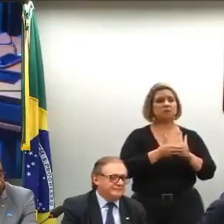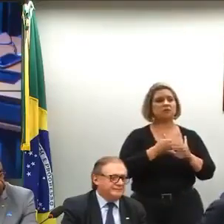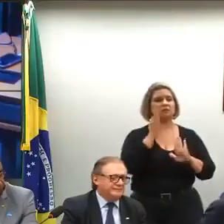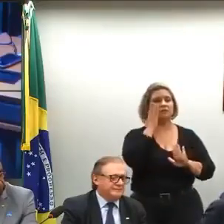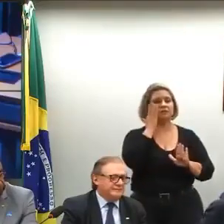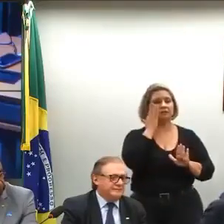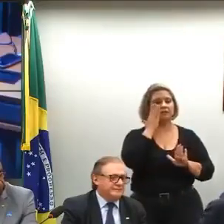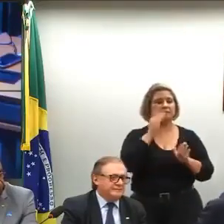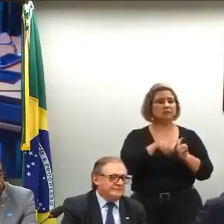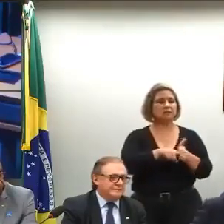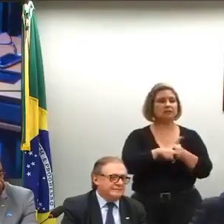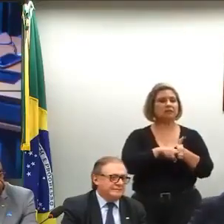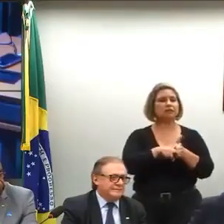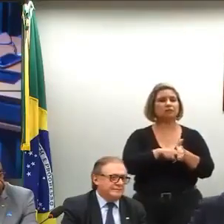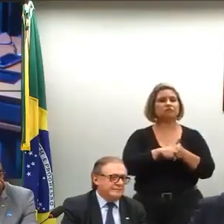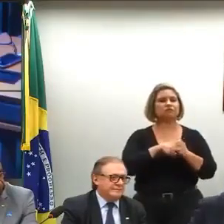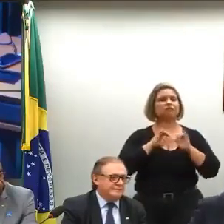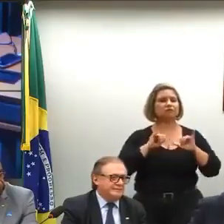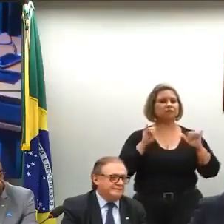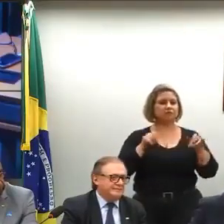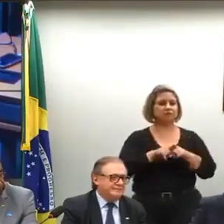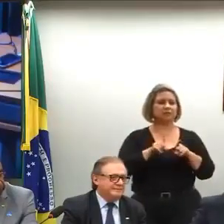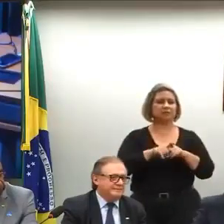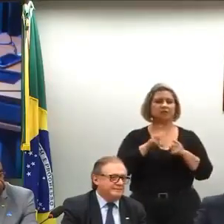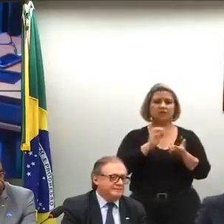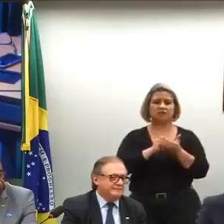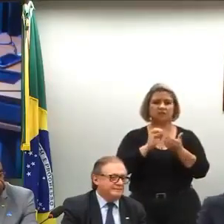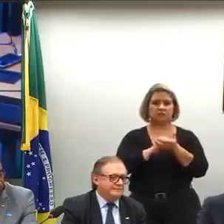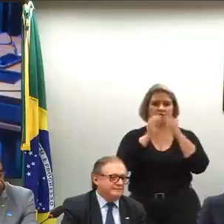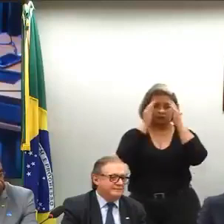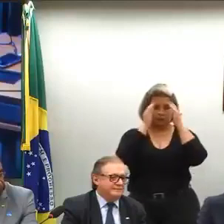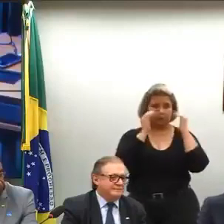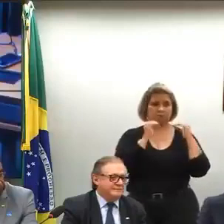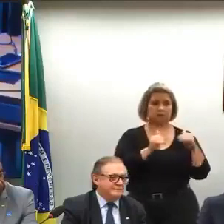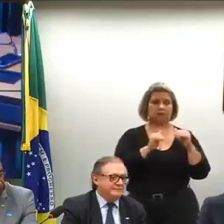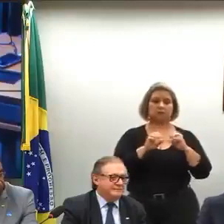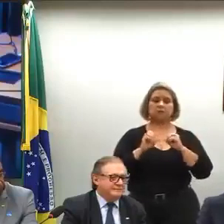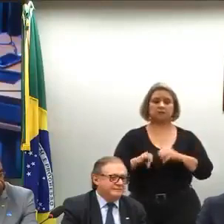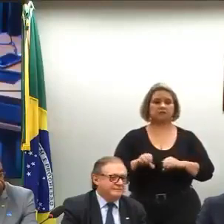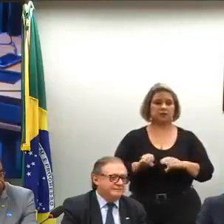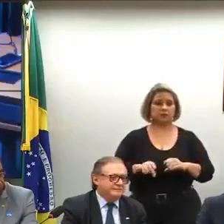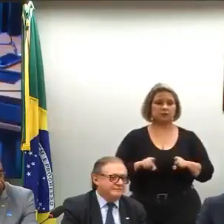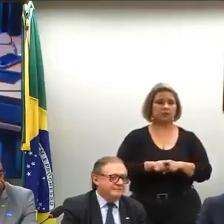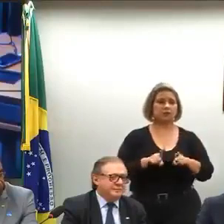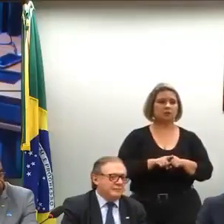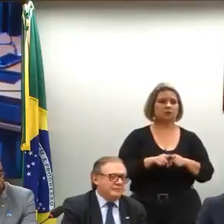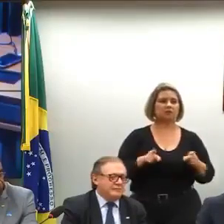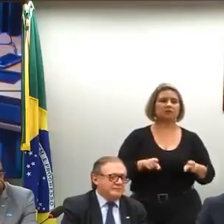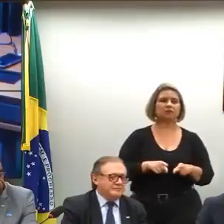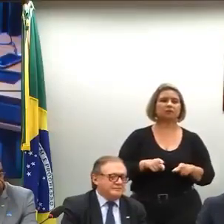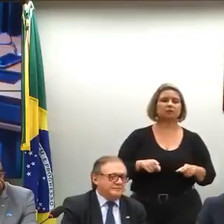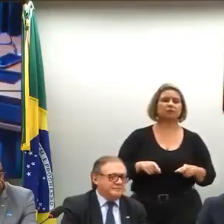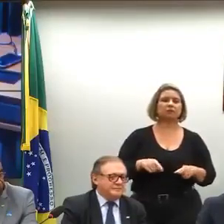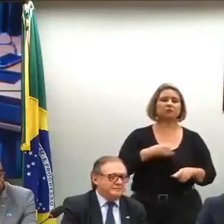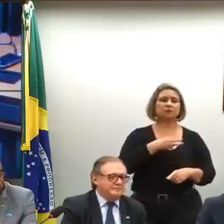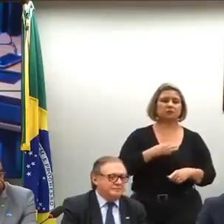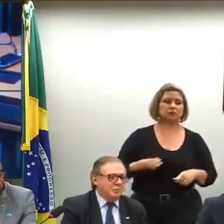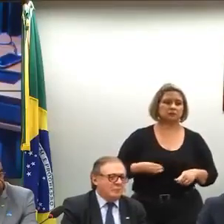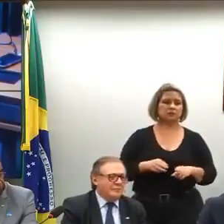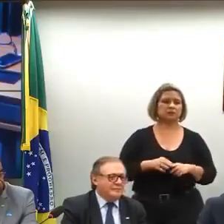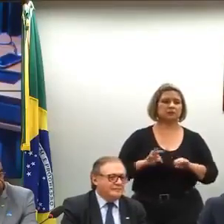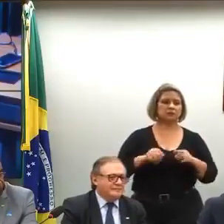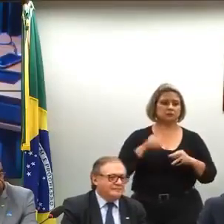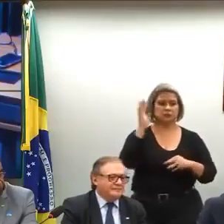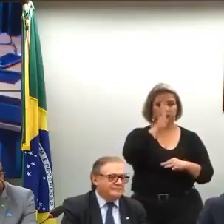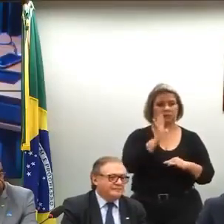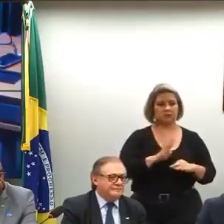dados básicos e fundamentais, é um desrespeito. Não só a educação, não só o Ministério, não só o Parlamento, mas ao